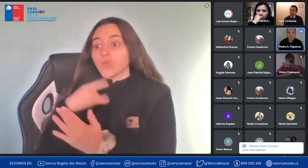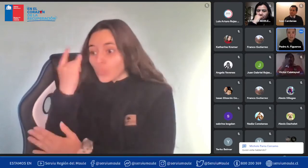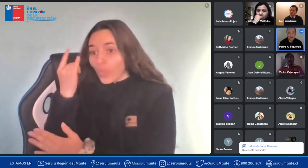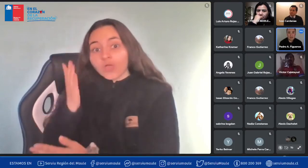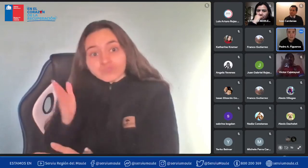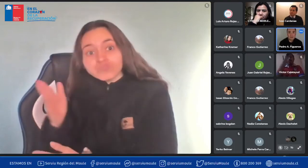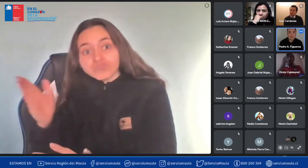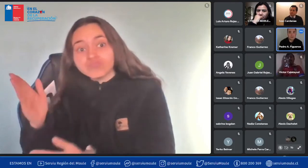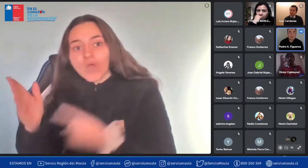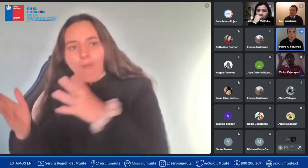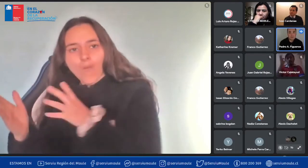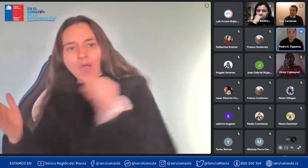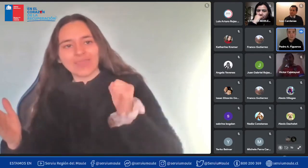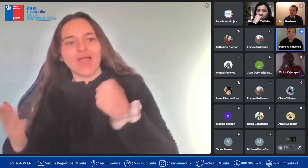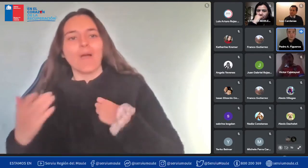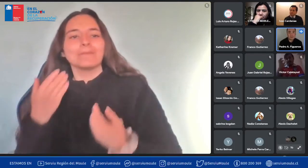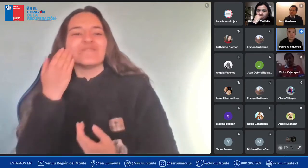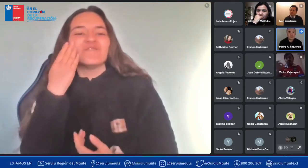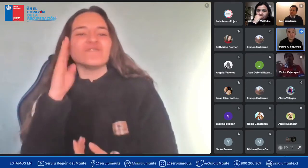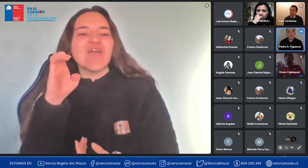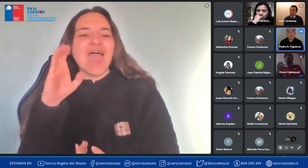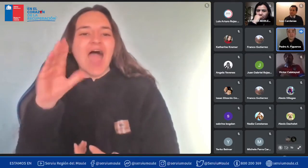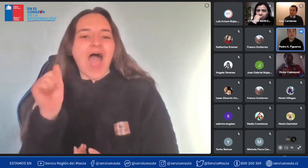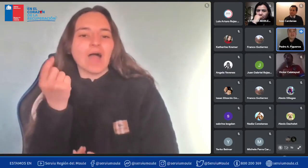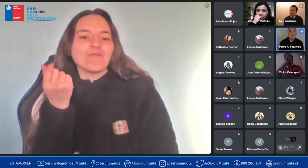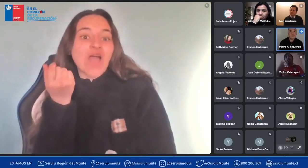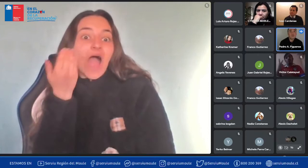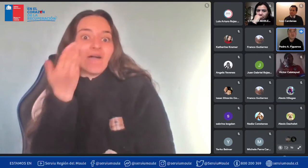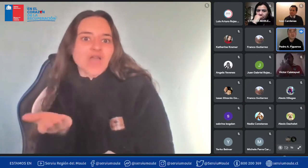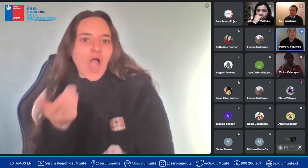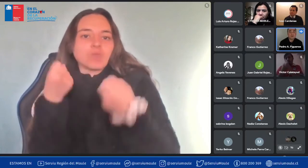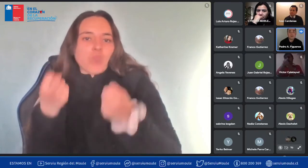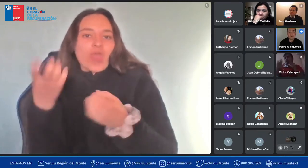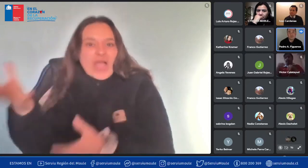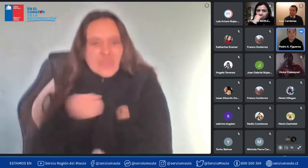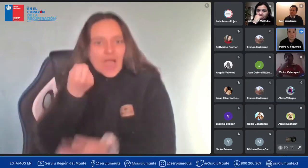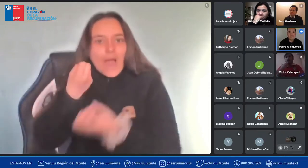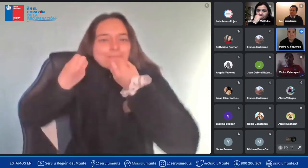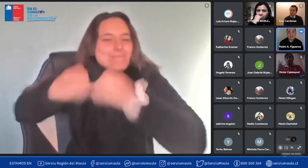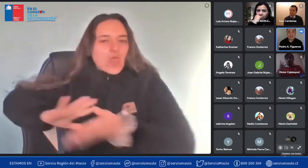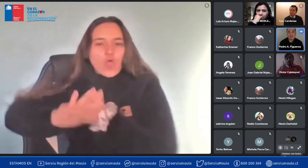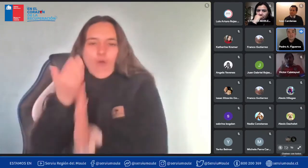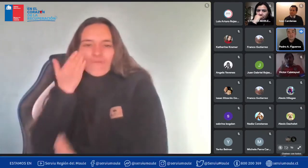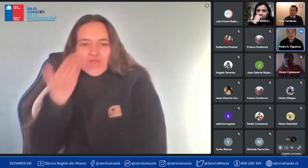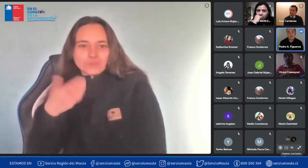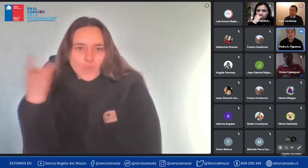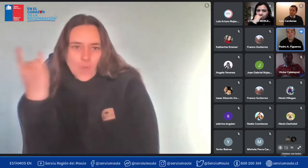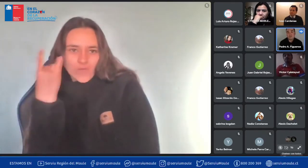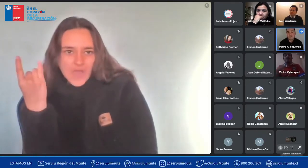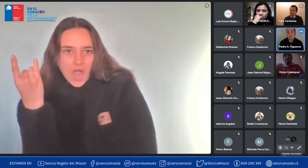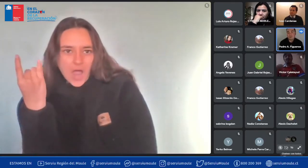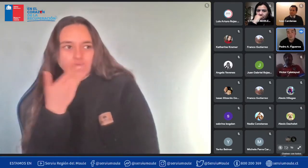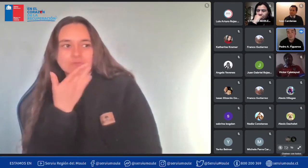tenés que tener el título primero o si tienes beca no, ya tienes un beneficio o perderías la beca si postula vivienda